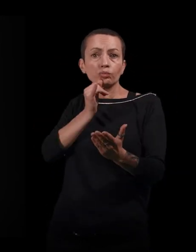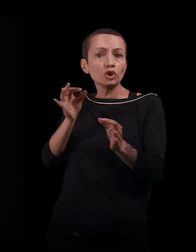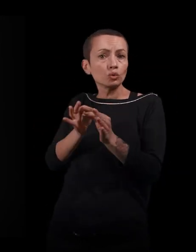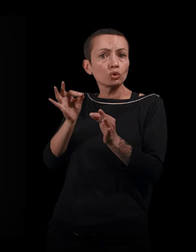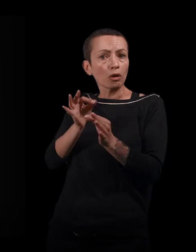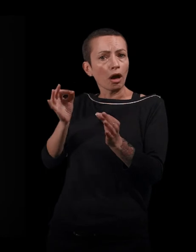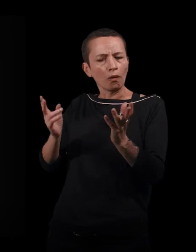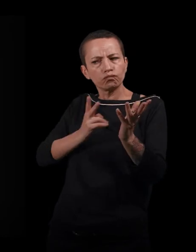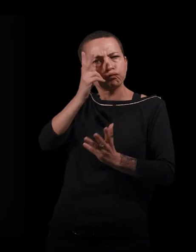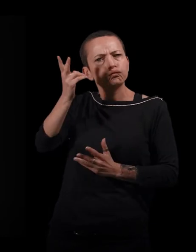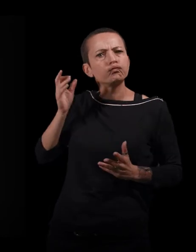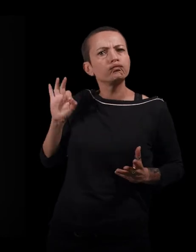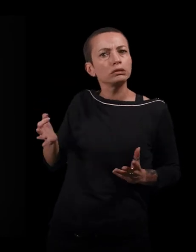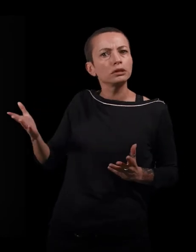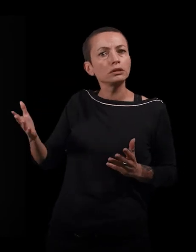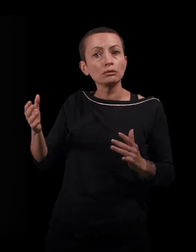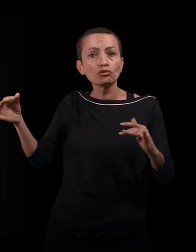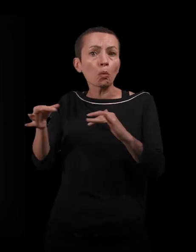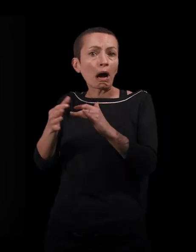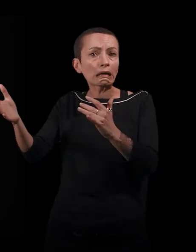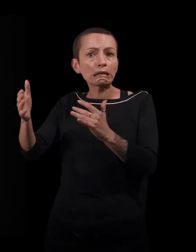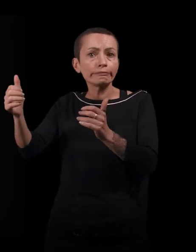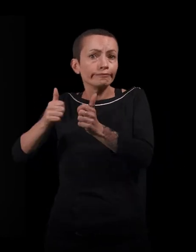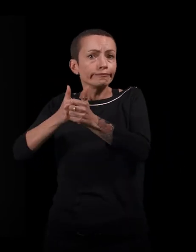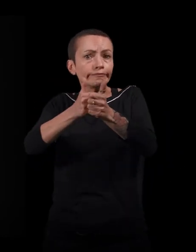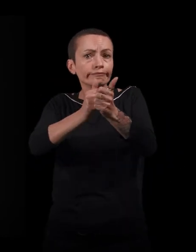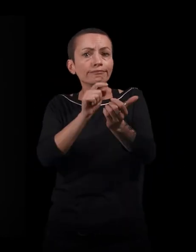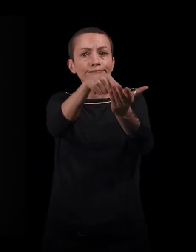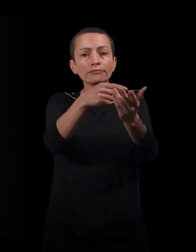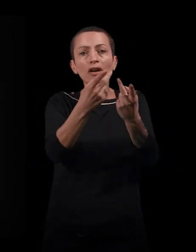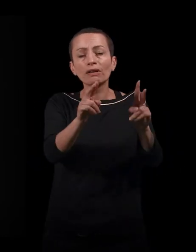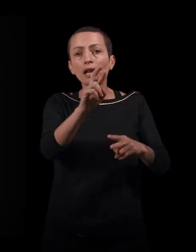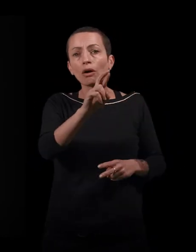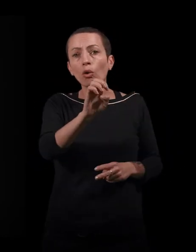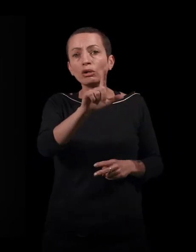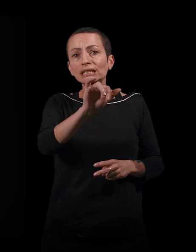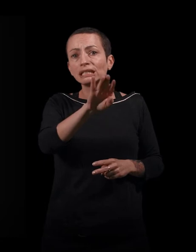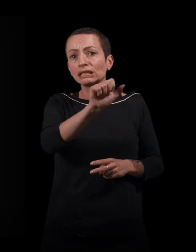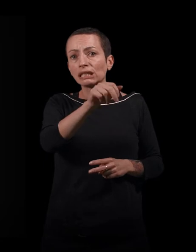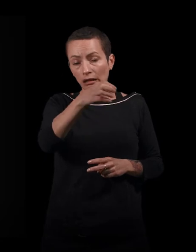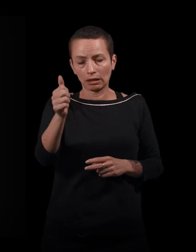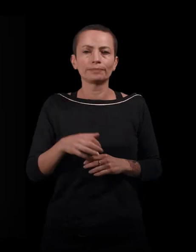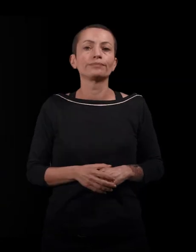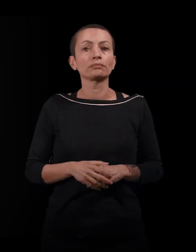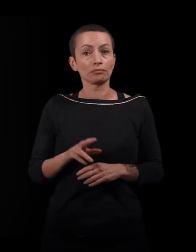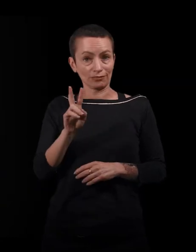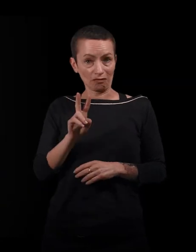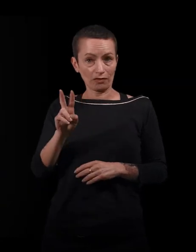couturière, avec beaucoup de talent, qui va suivre mon grand-père dans cette ville de Relisane. Viviane est très attachée à l'Algérie.